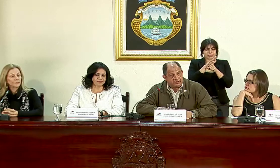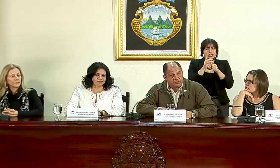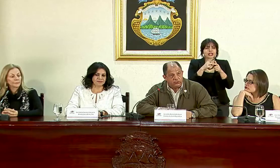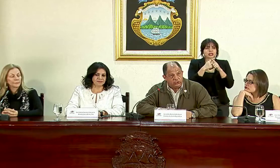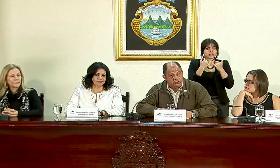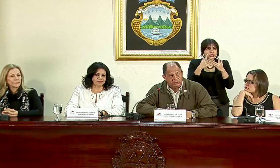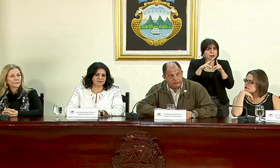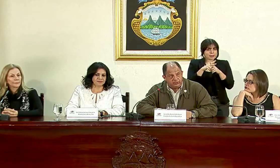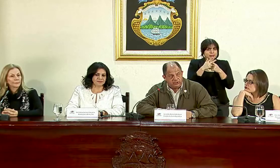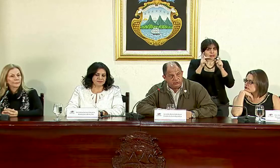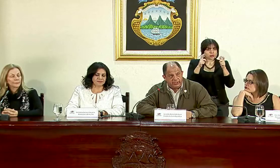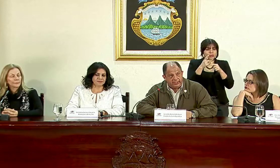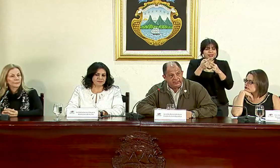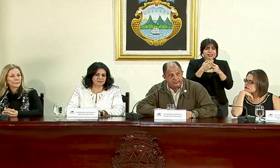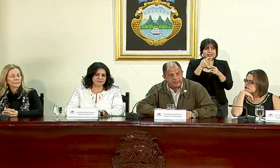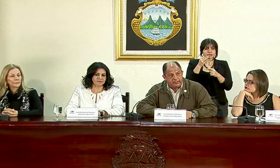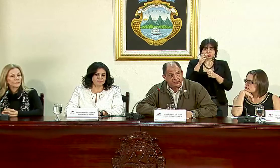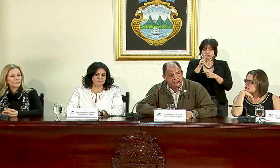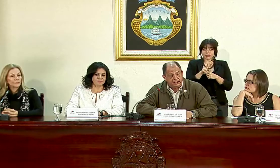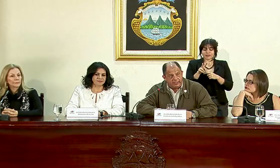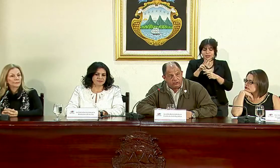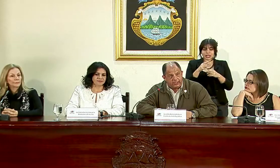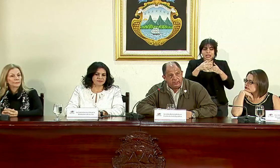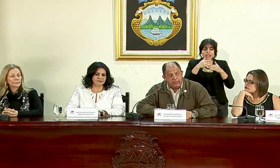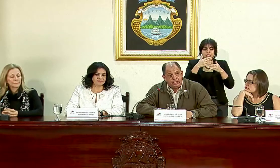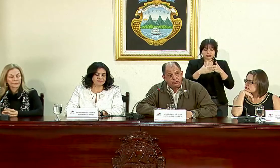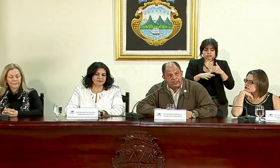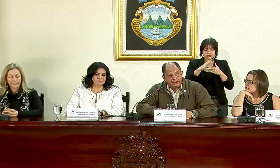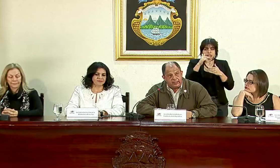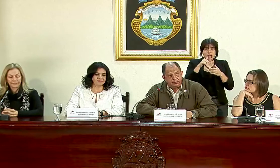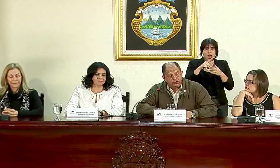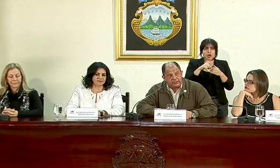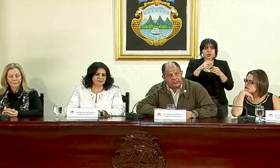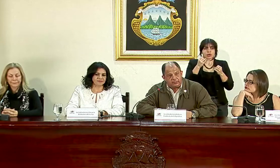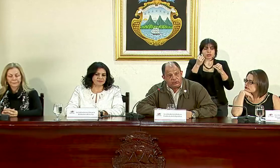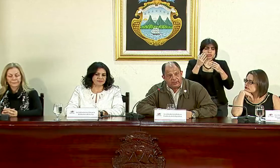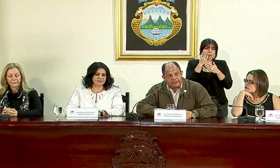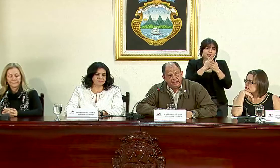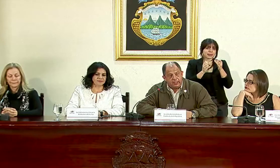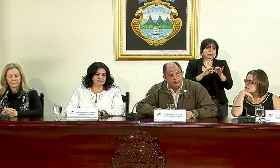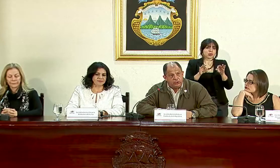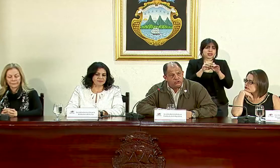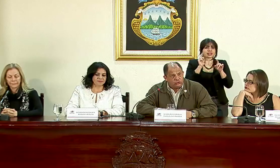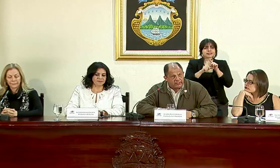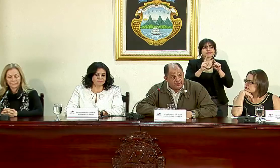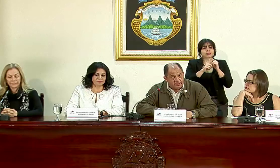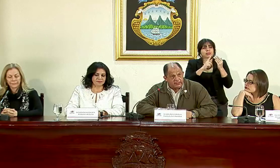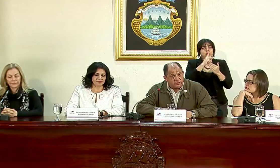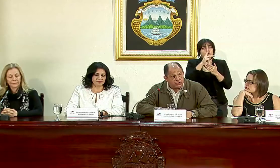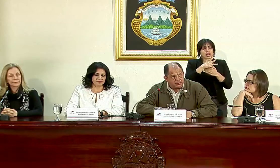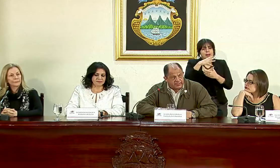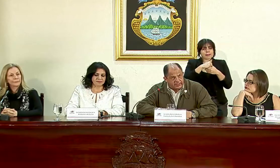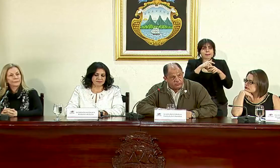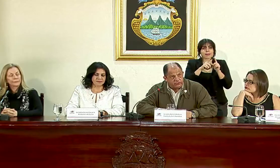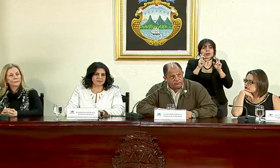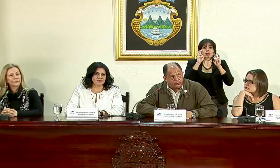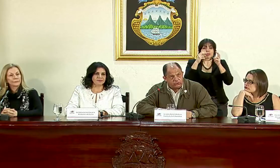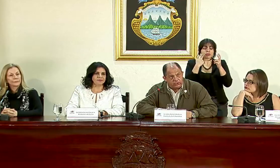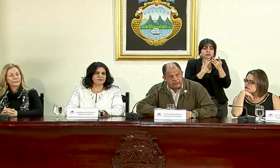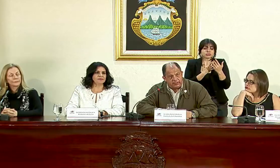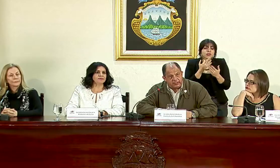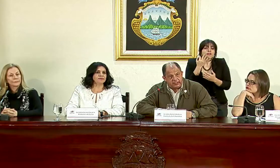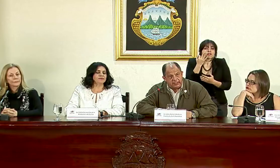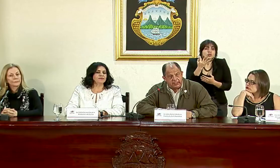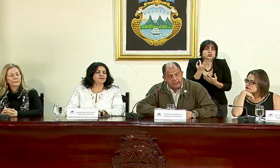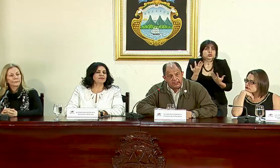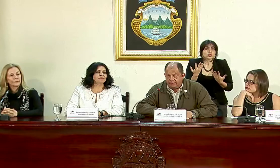reducirse como lo digo desde el próximo viernes y a partir de ahora en una cantidad importante de programas pero sobre el tema de lo que esperaremos a futuro